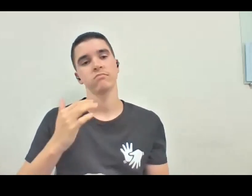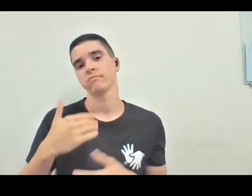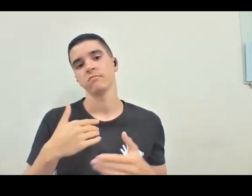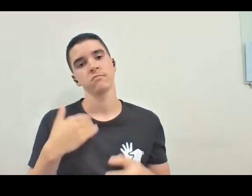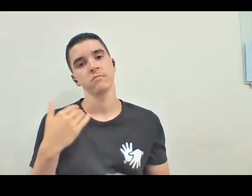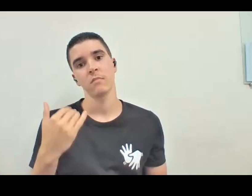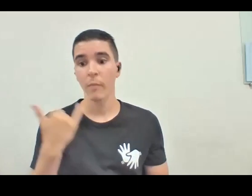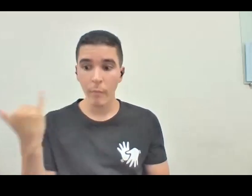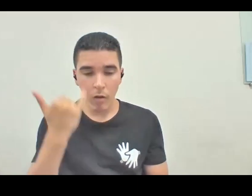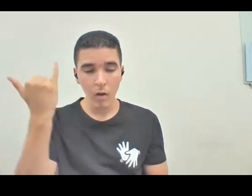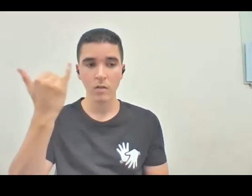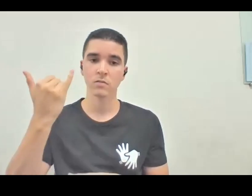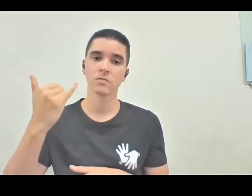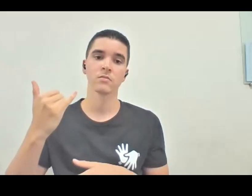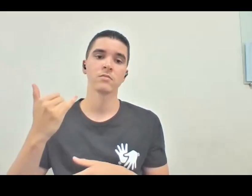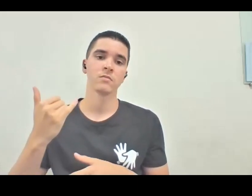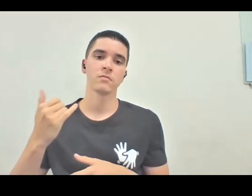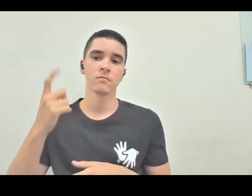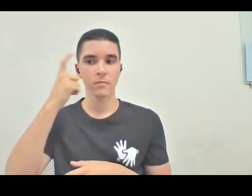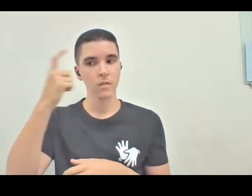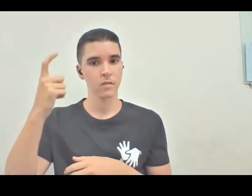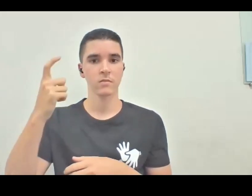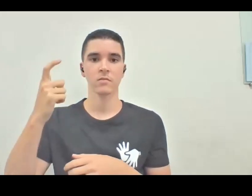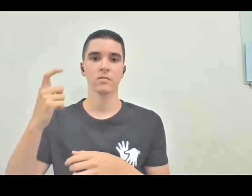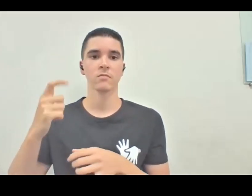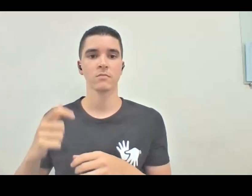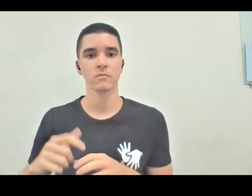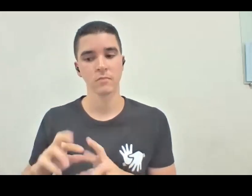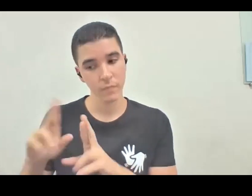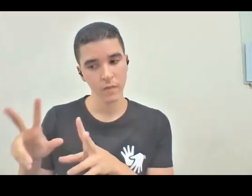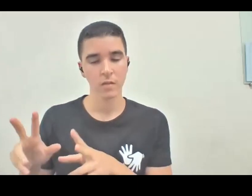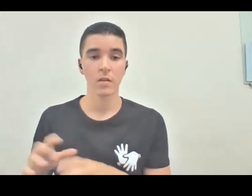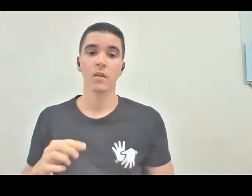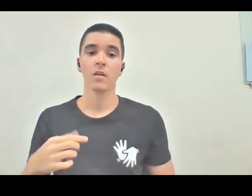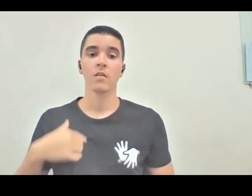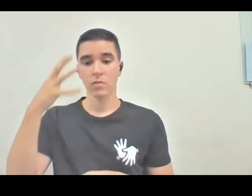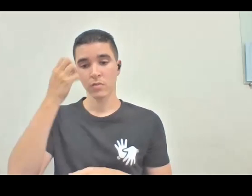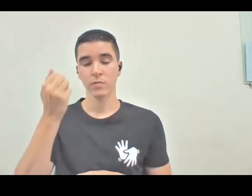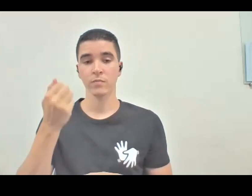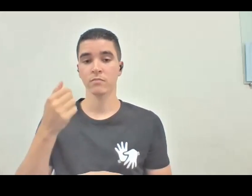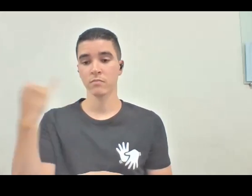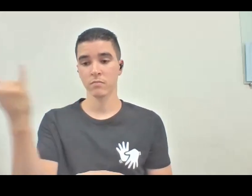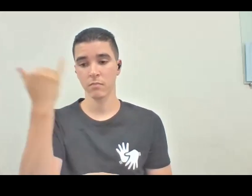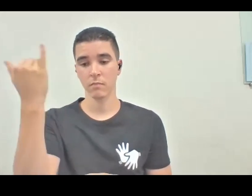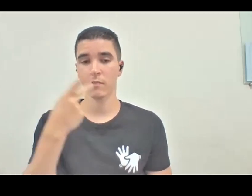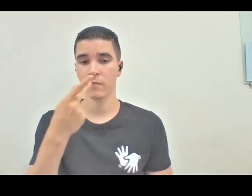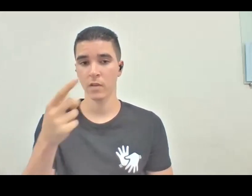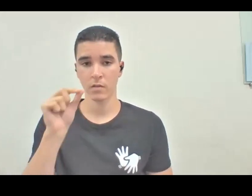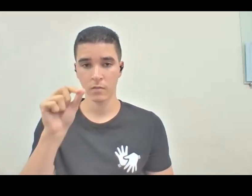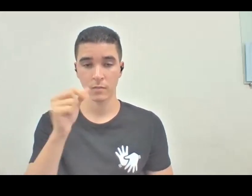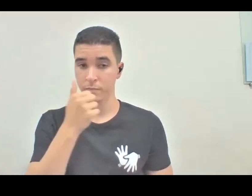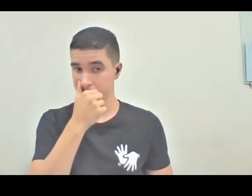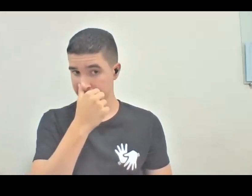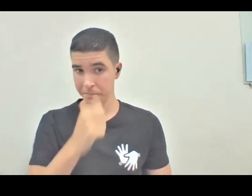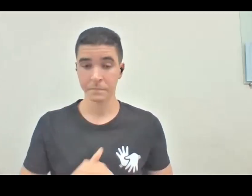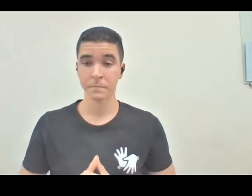importante. E uma outra coisa também, Maria Eugênia e Bel, Emanuel e todo mundo que tá aí, que eu tava anotando aqui, eu acho que, assim, é a